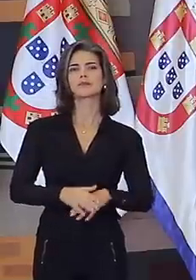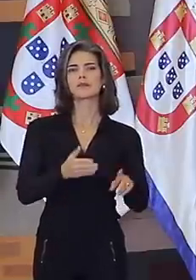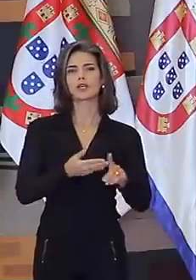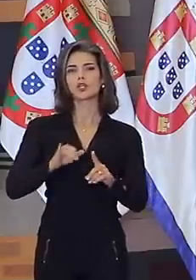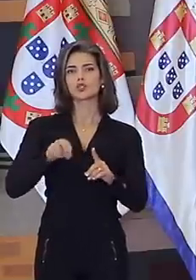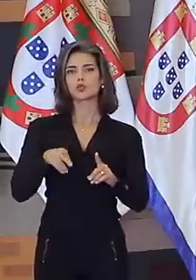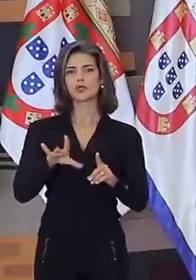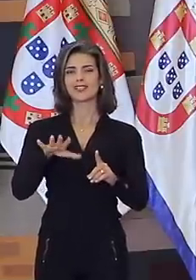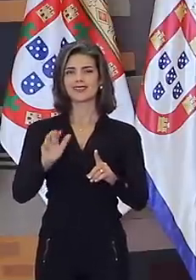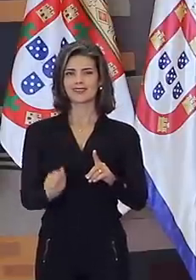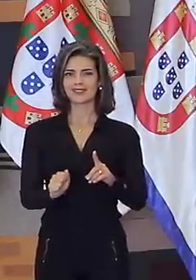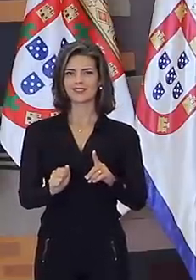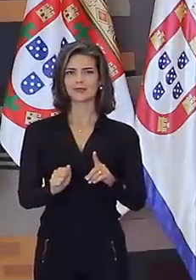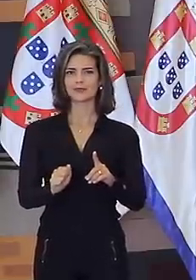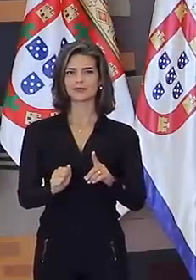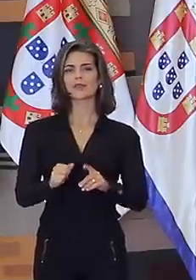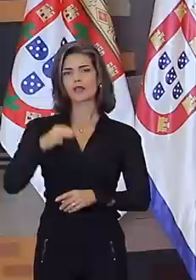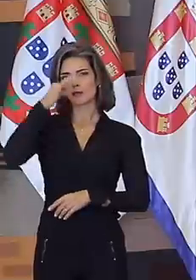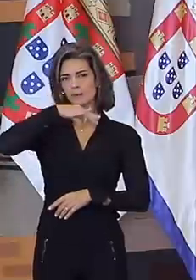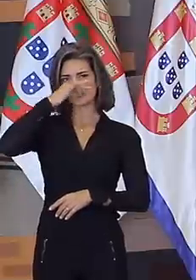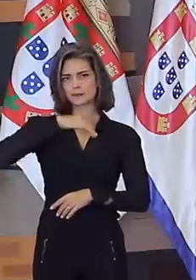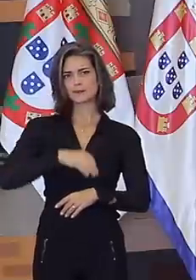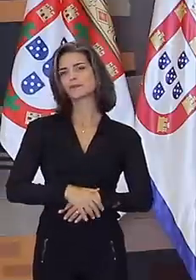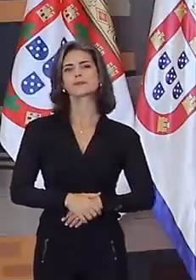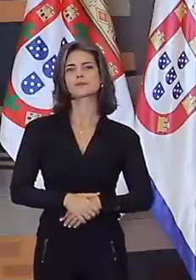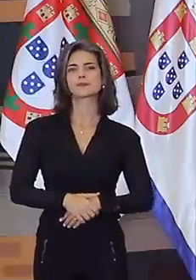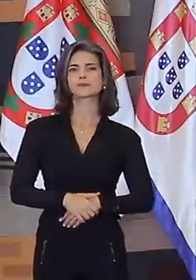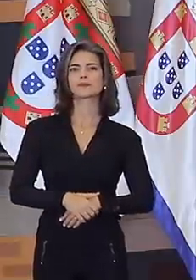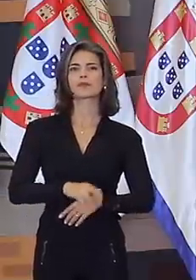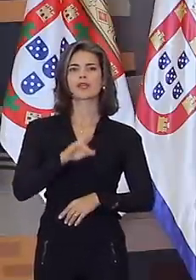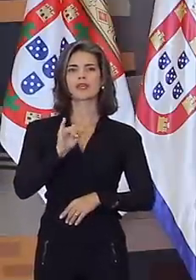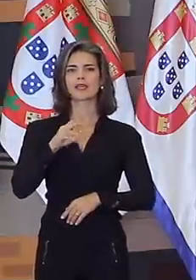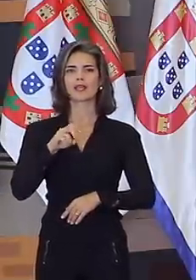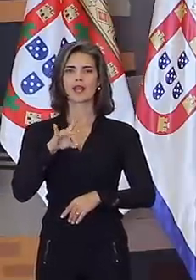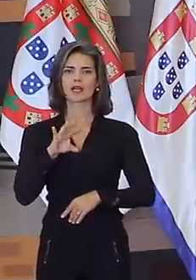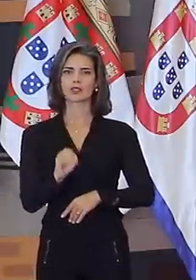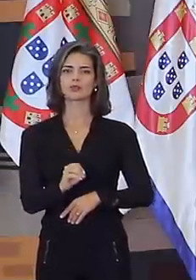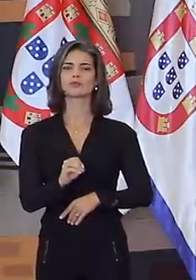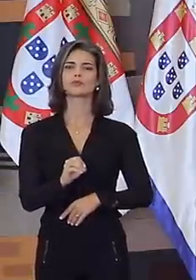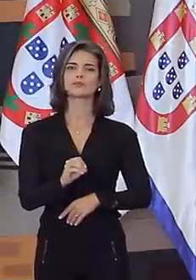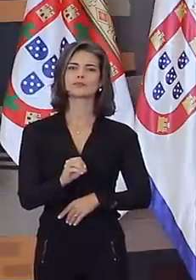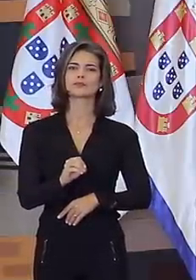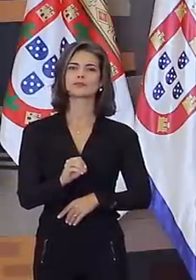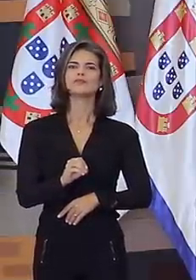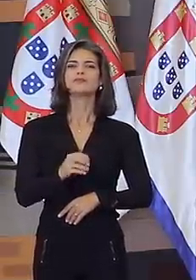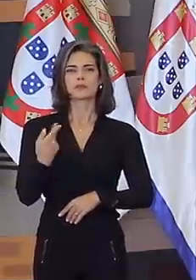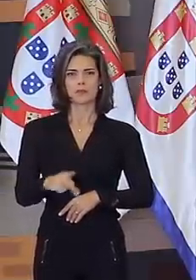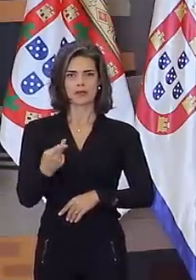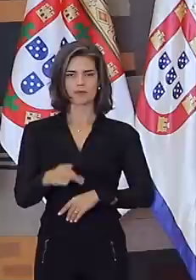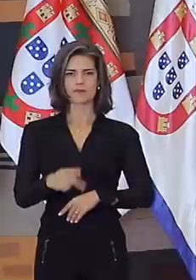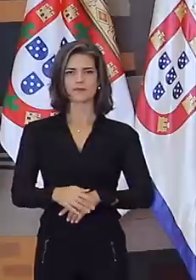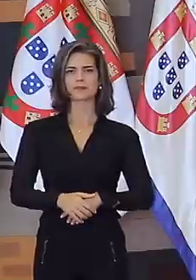Juliana Grace Bendezu Kisp, do Peru. Ricardo Zarratea Herreiros, do